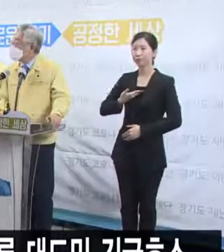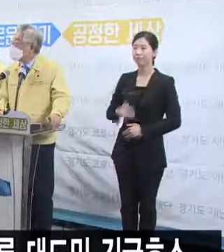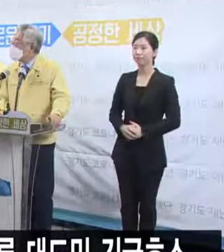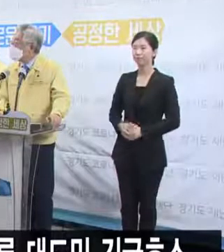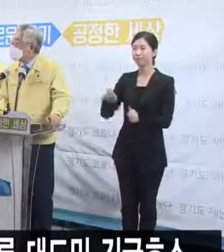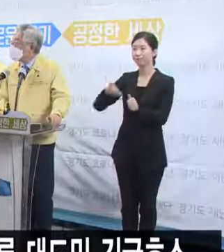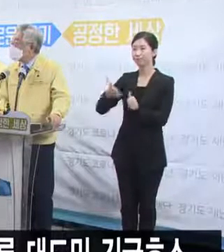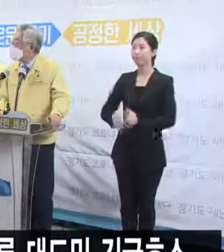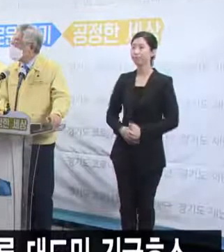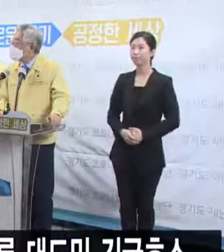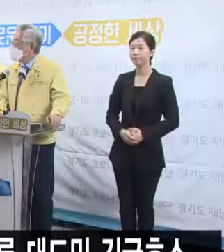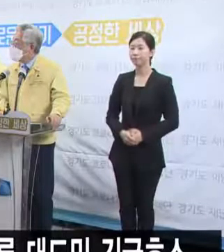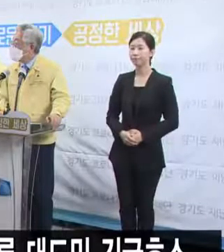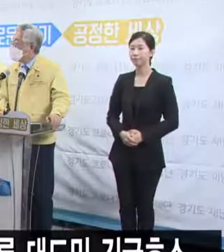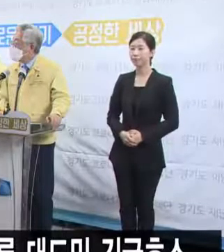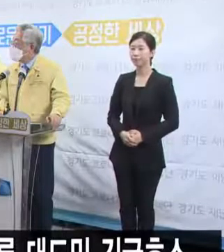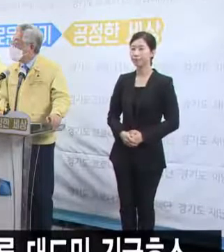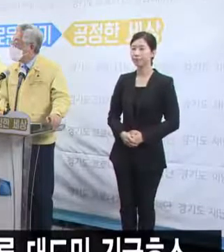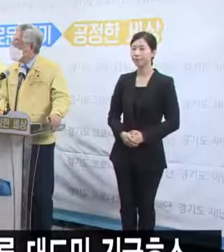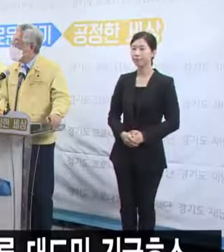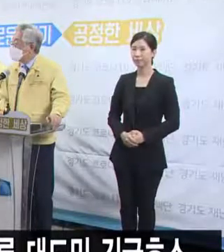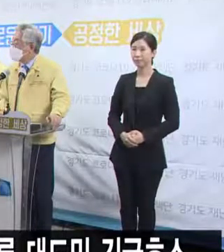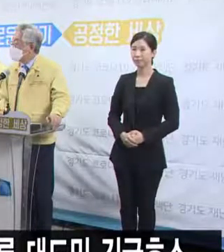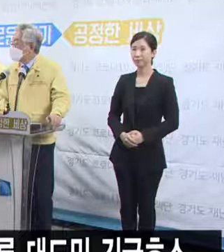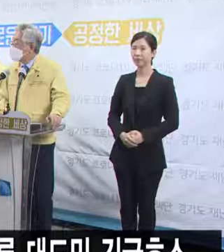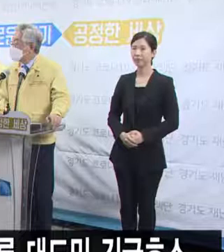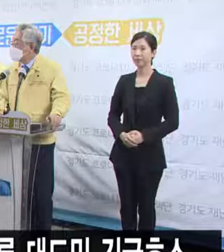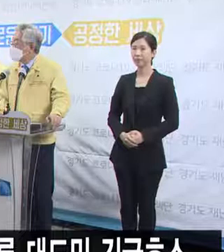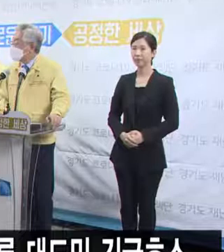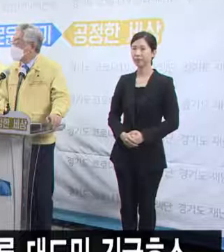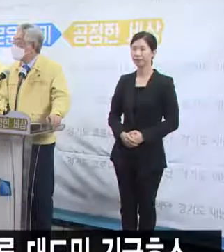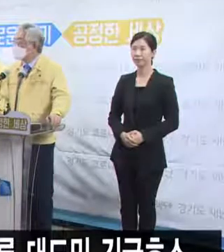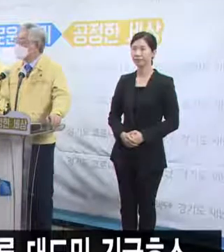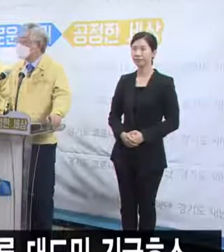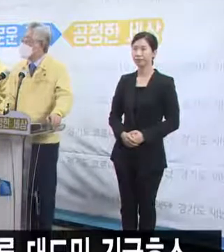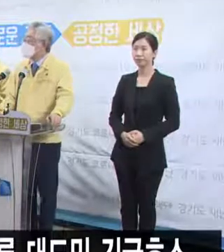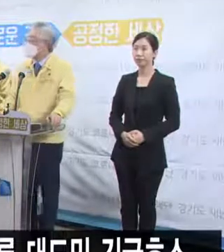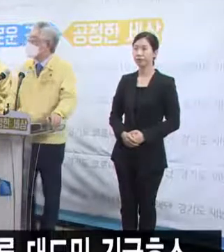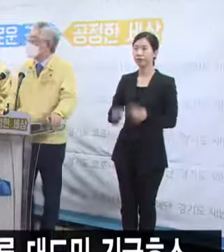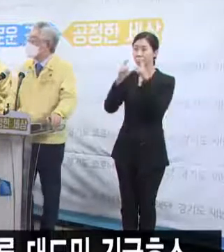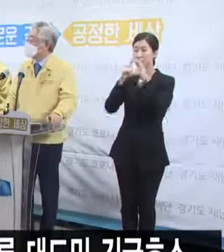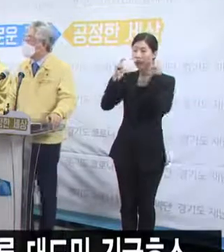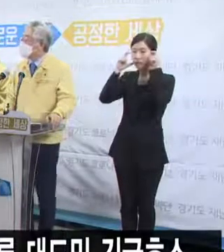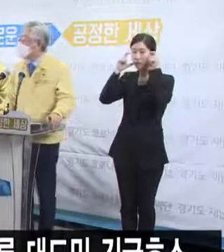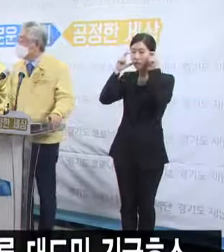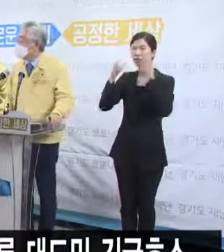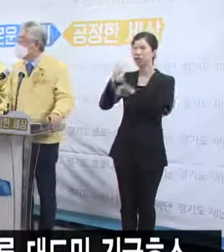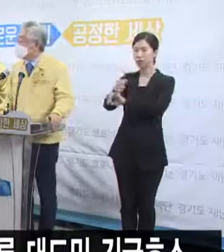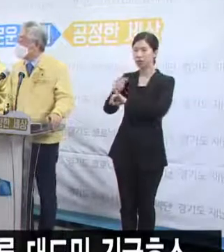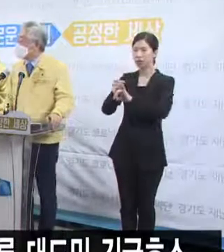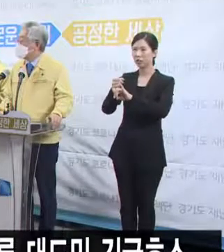다음은 기호일보 임하영 기자께서 질문하셨습니다. 마스크 의무 착용 행정명령을 발동했지만